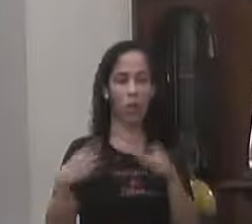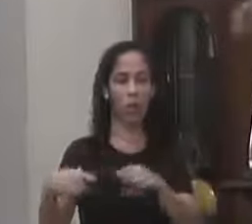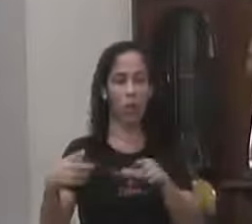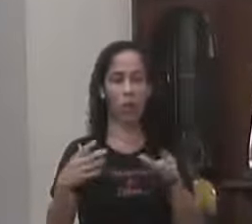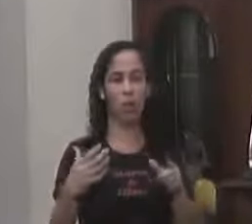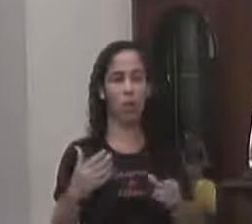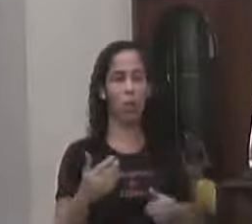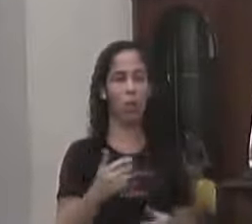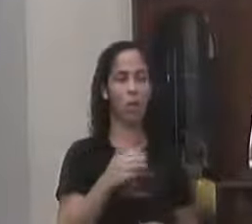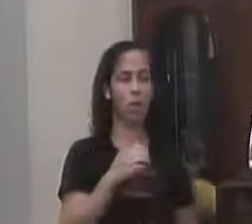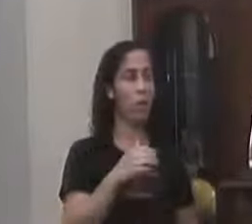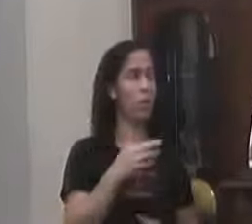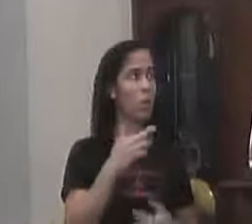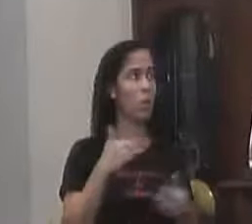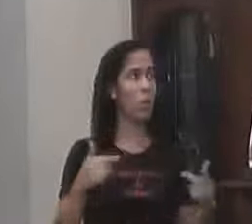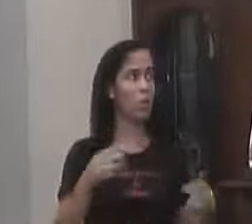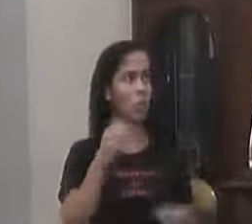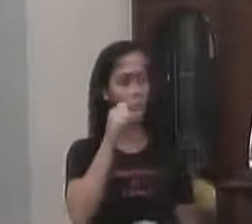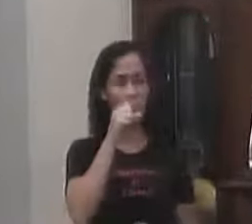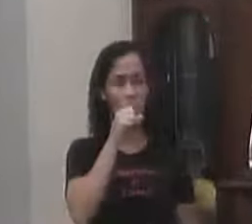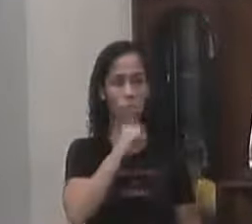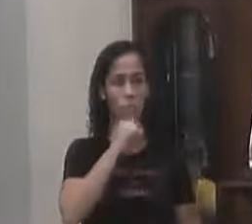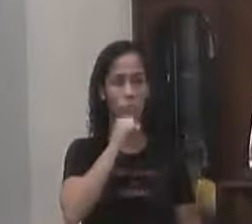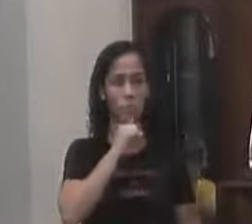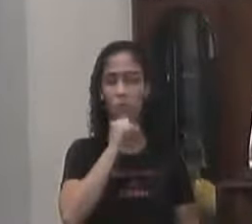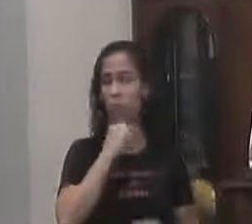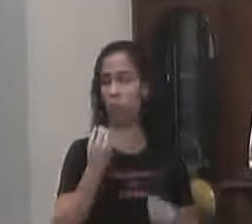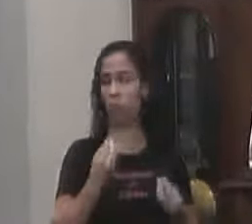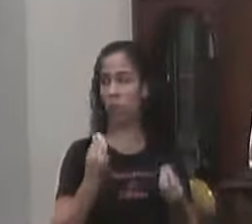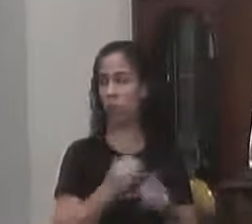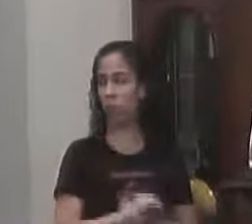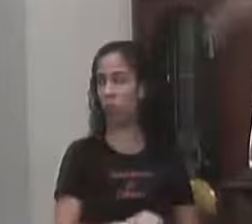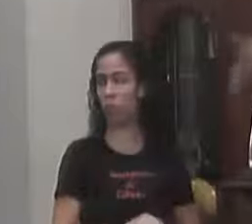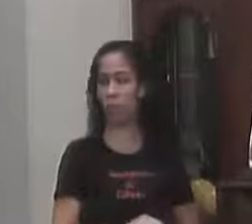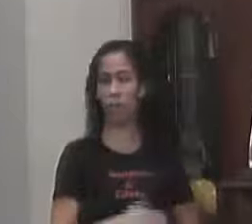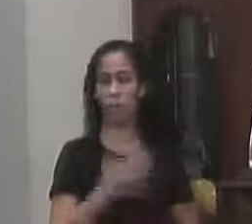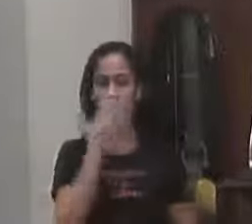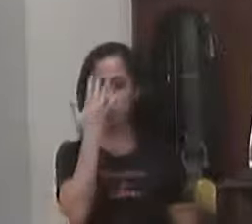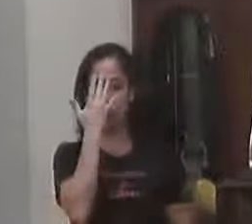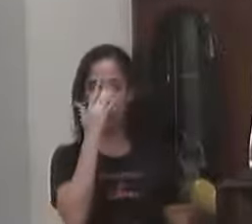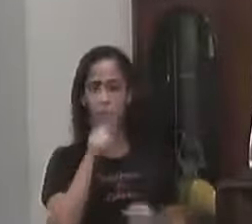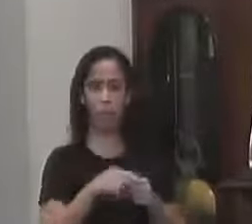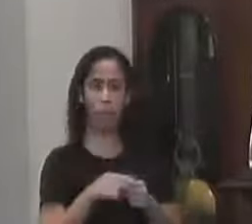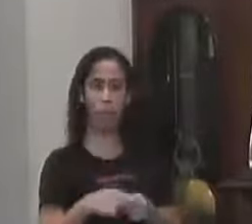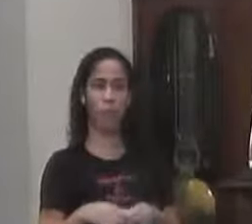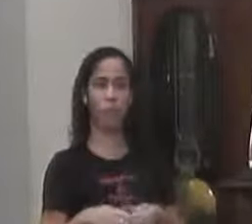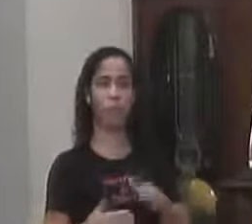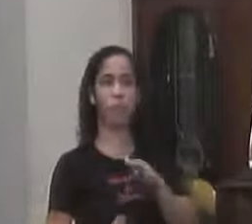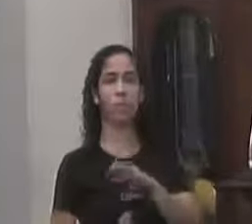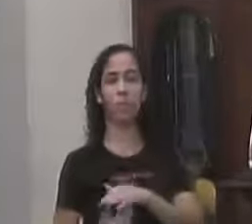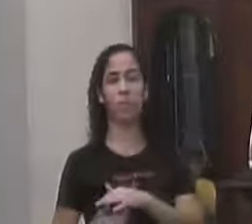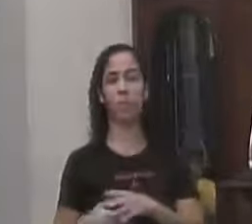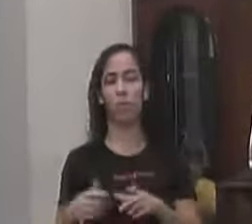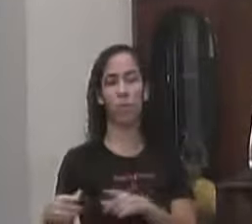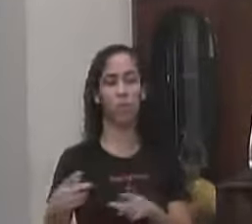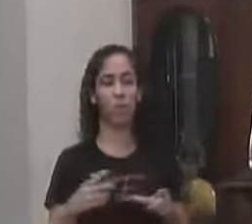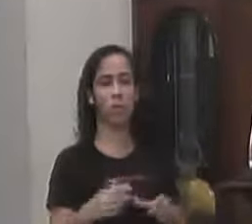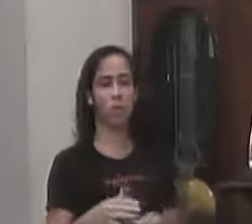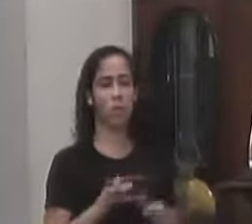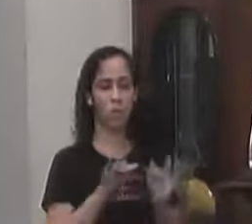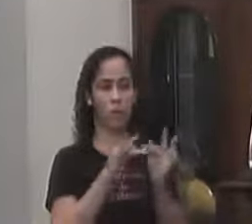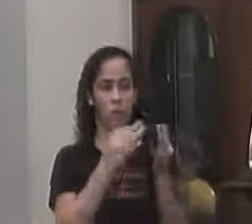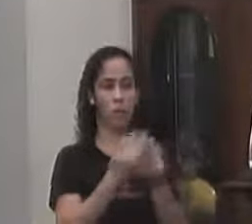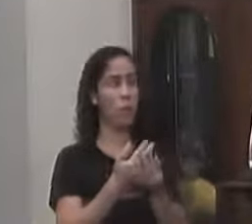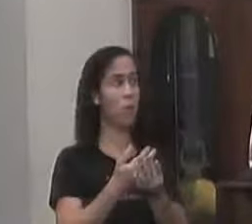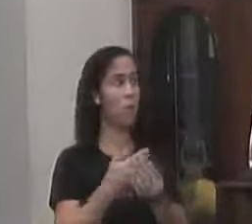cacareco De coisas De carnaval Enfim Aquilo é um ambiente De família